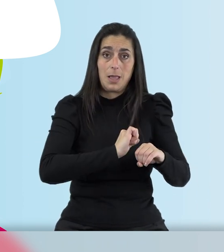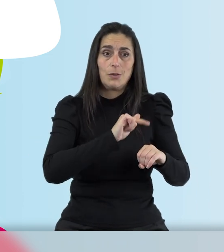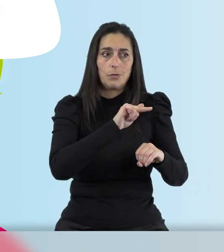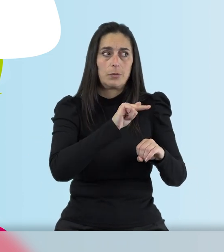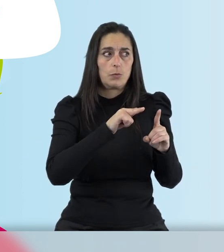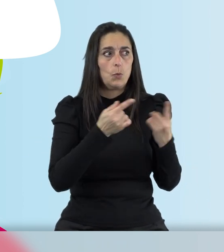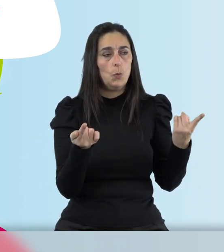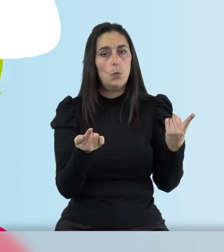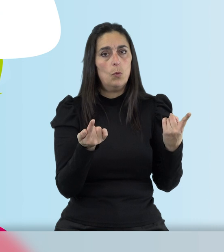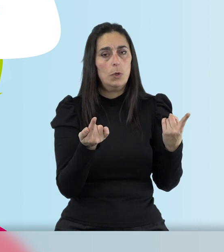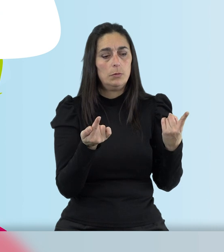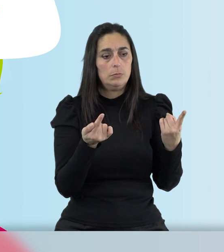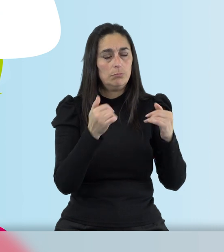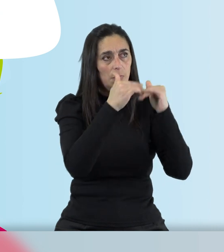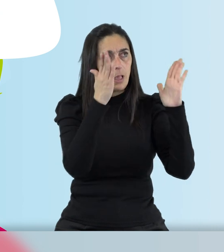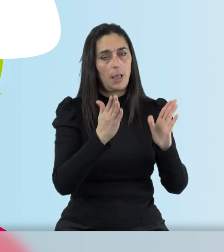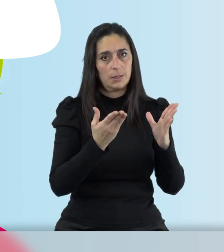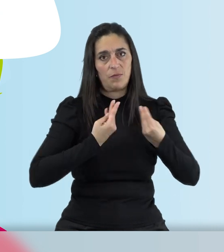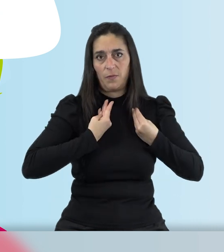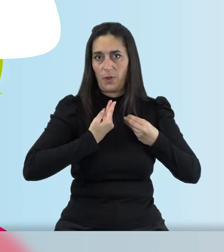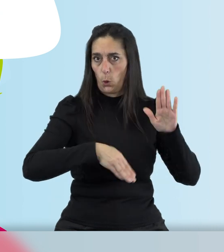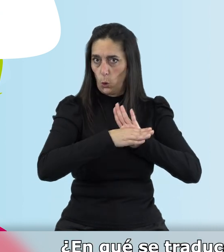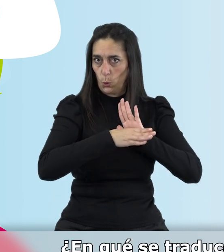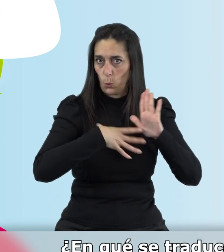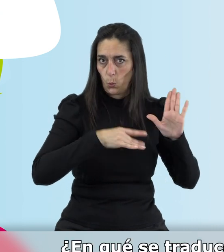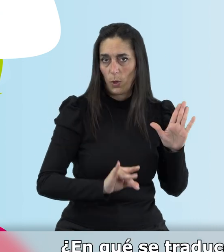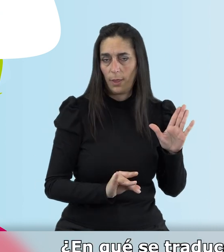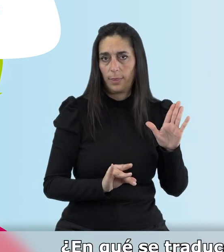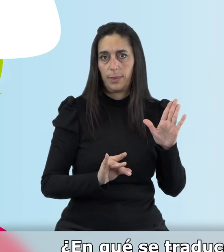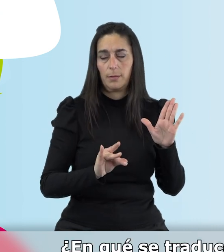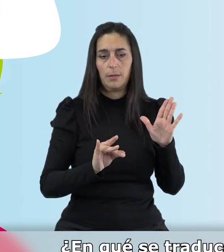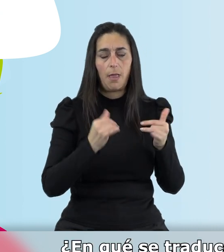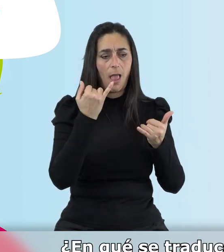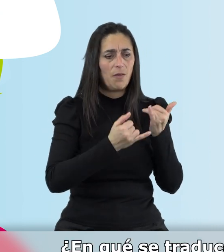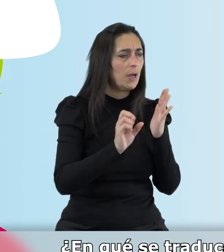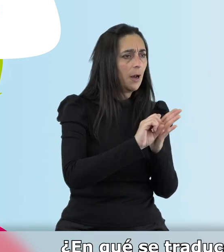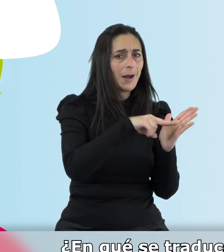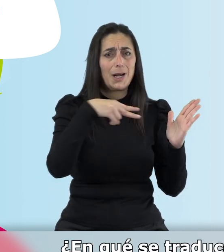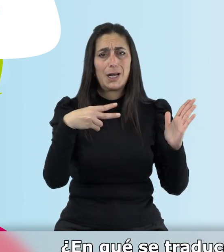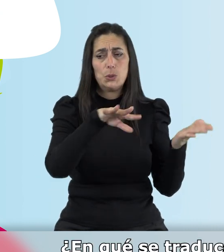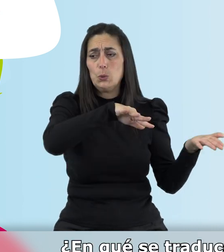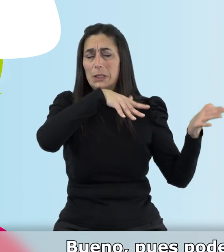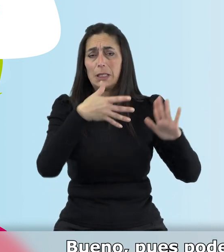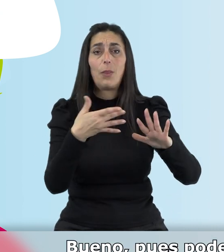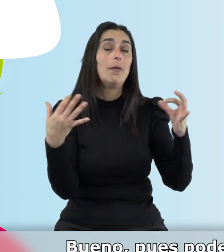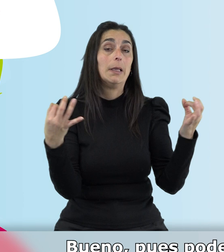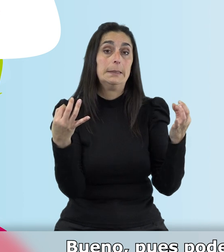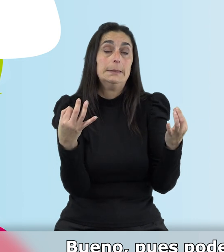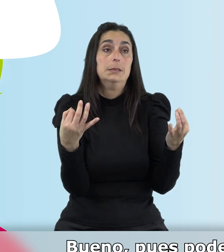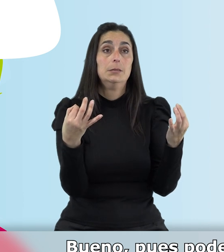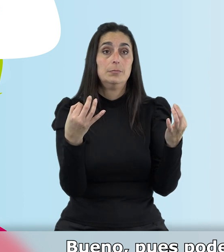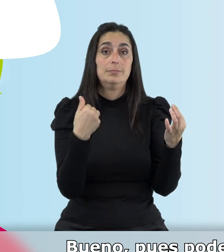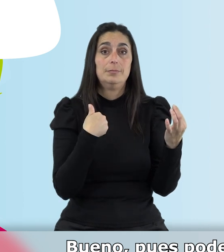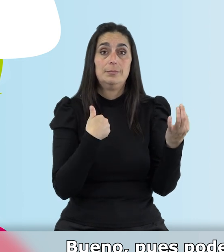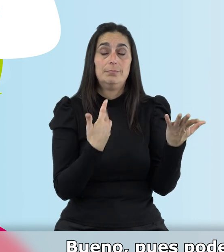se puedan mantener en sus domicilios. ¿En qué se traduce todo esto? ¿Qué es lo que hacemos concretamente? Bueno, pues